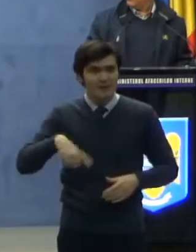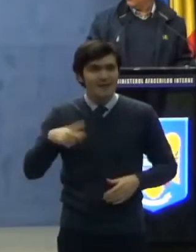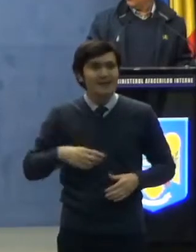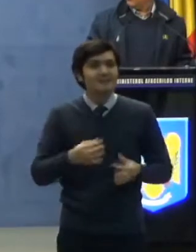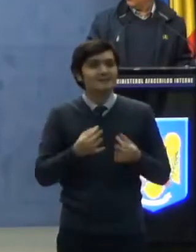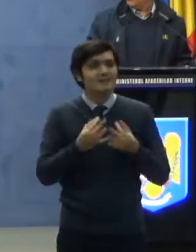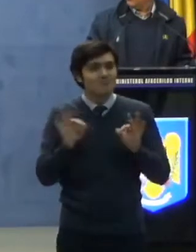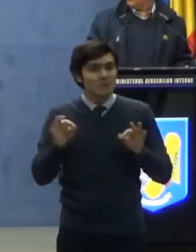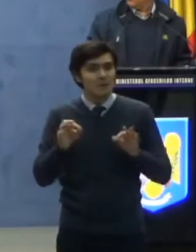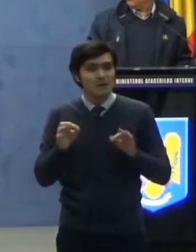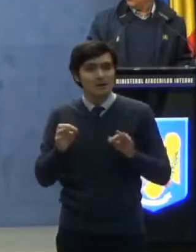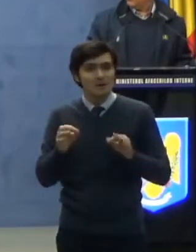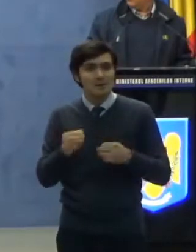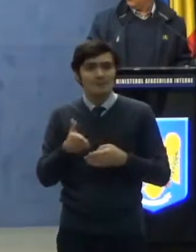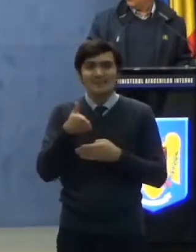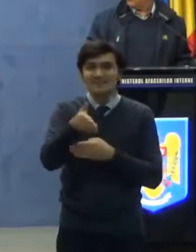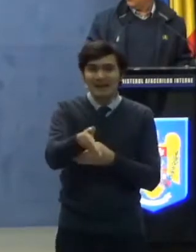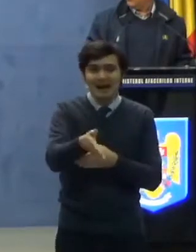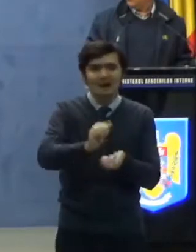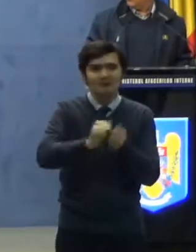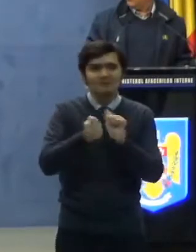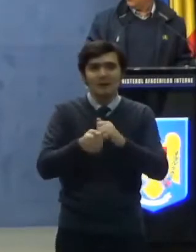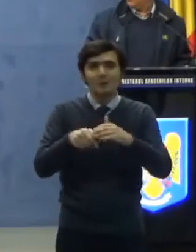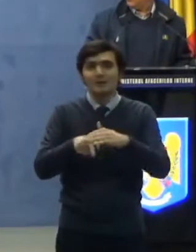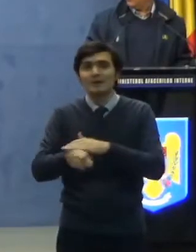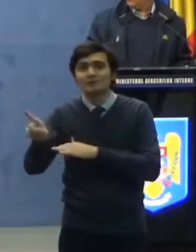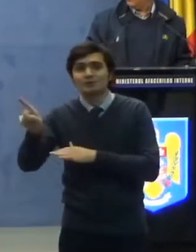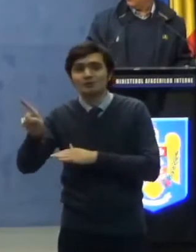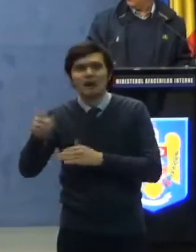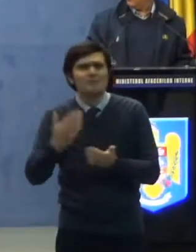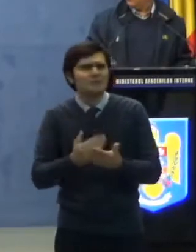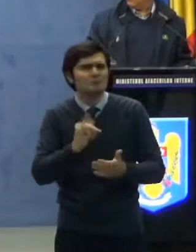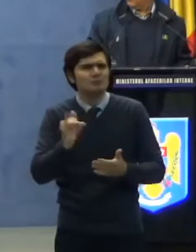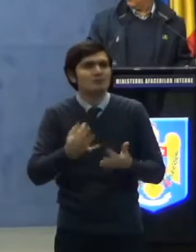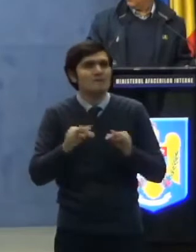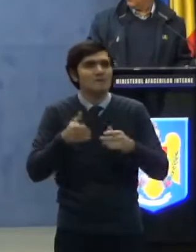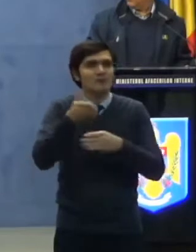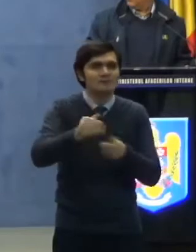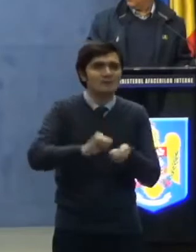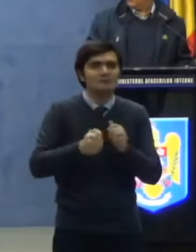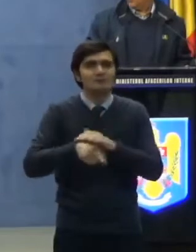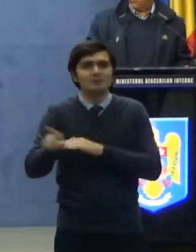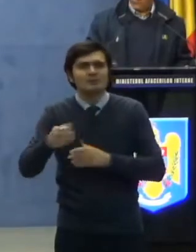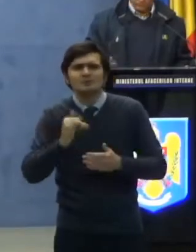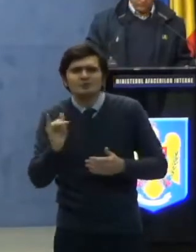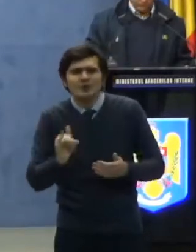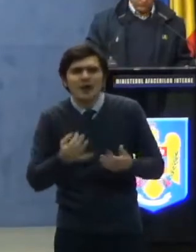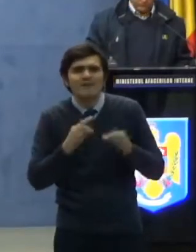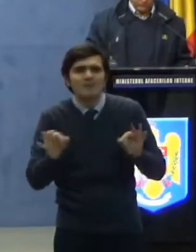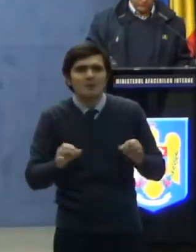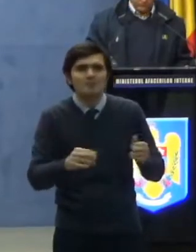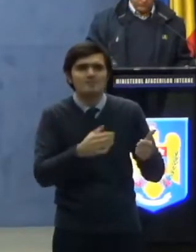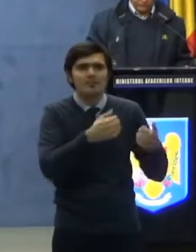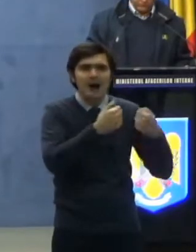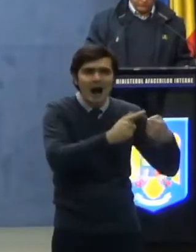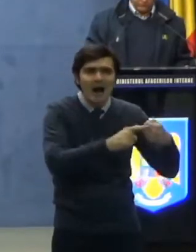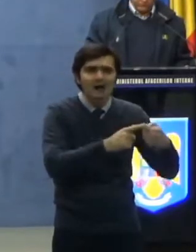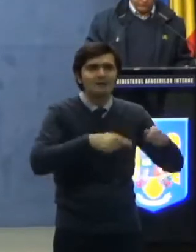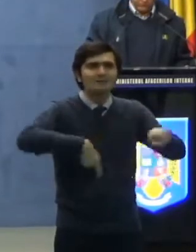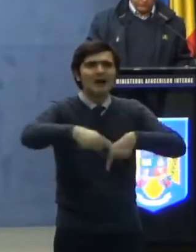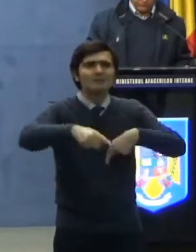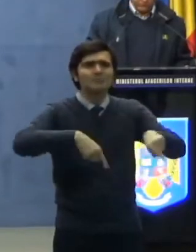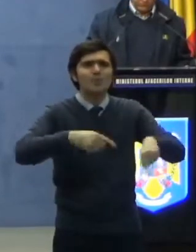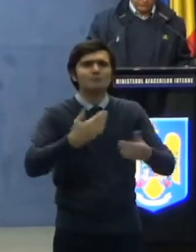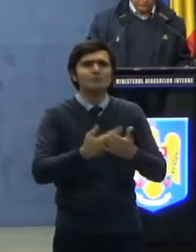intrarea, respectiv ieșirea, pentru a. transportul de mărfuri,